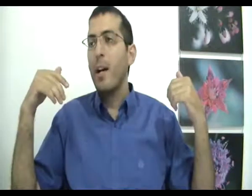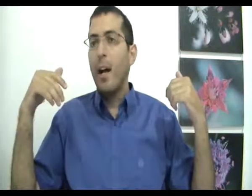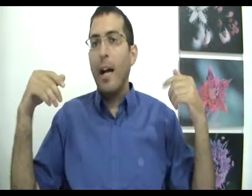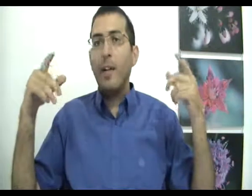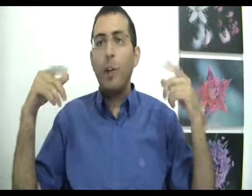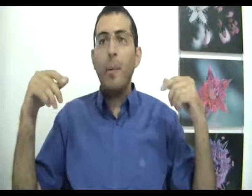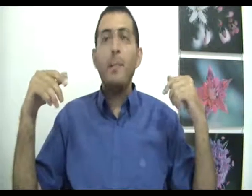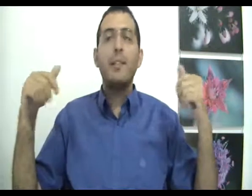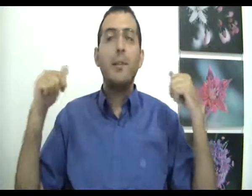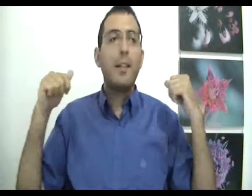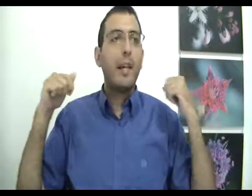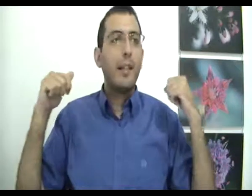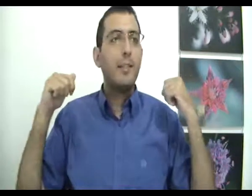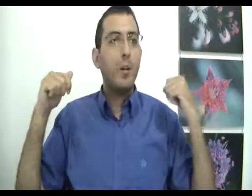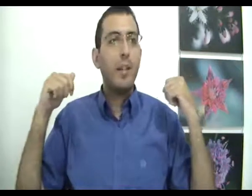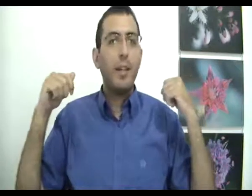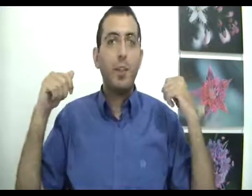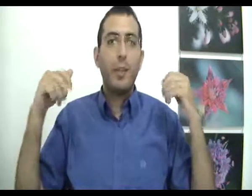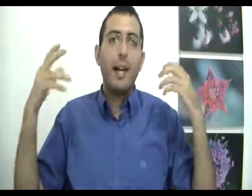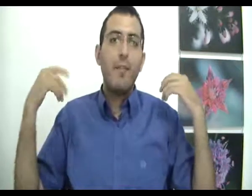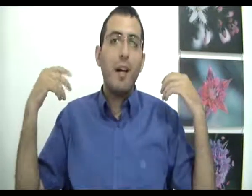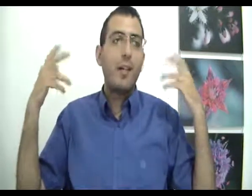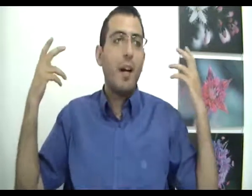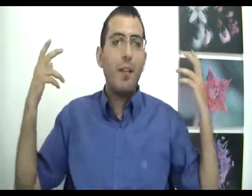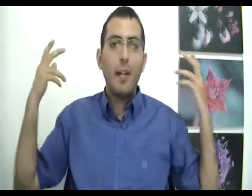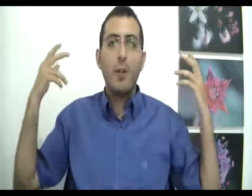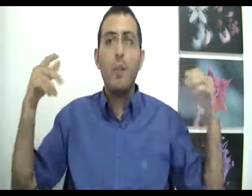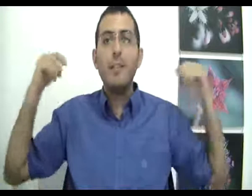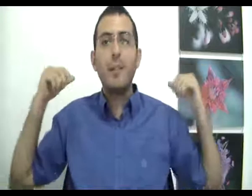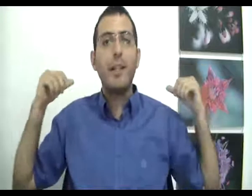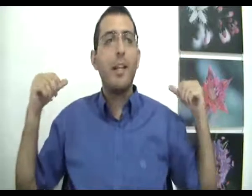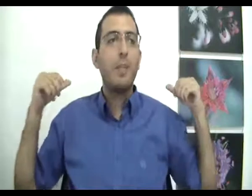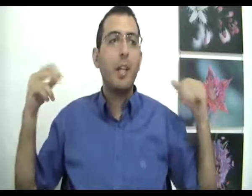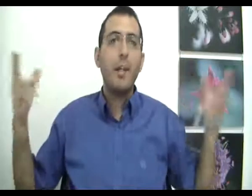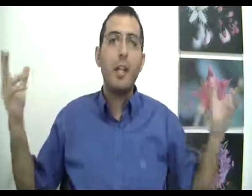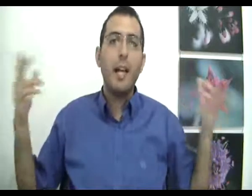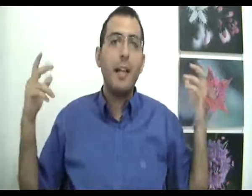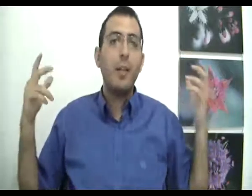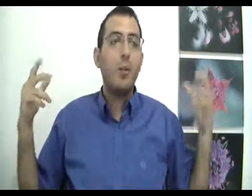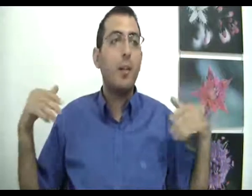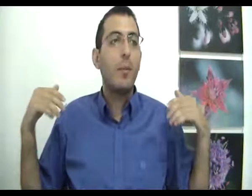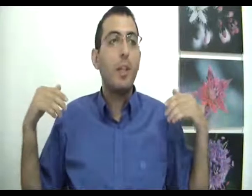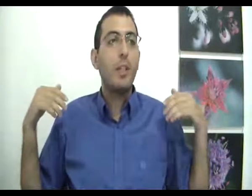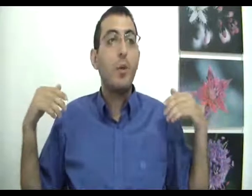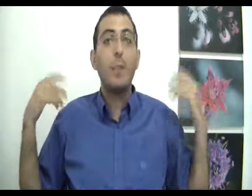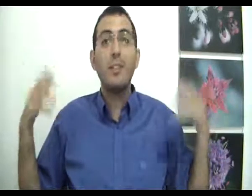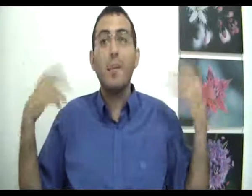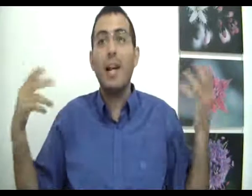אנחנו לא באמת מנסים לתקן את זיכרון העבר שלו, כי העבר כבר עבר. אנחנו לא מנסים לתקן את מה שהיה, מה שהיה איננו. אנחנו גם לא צריכים מכלל